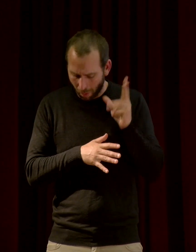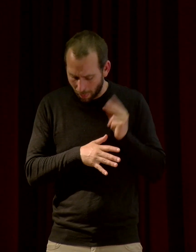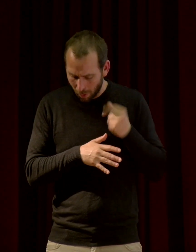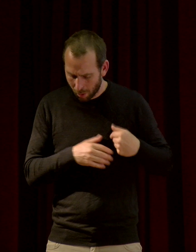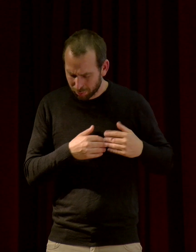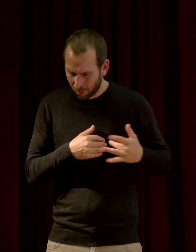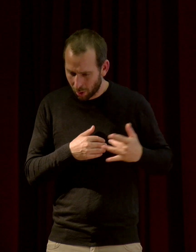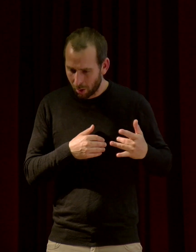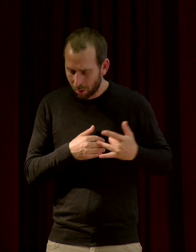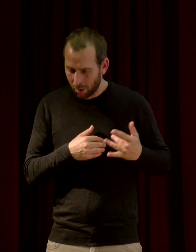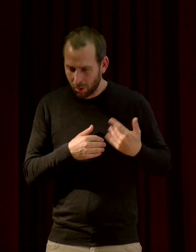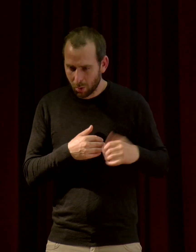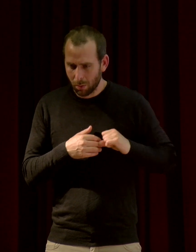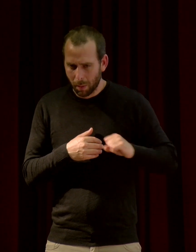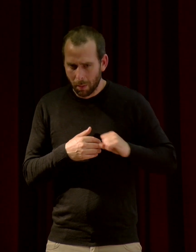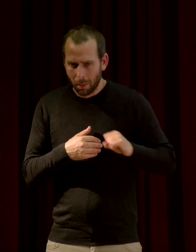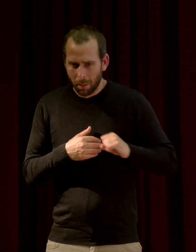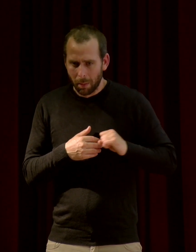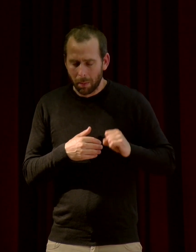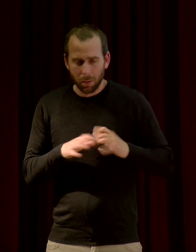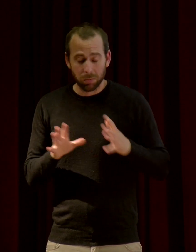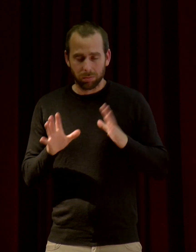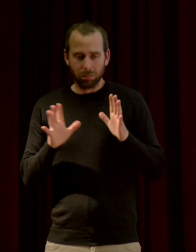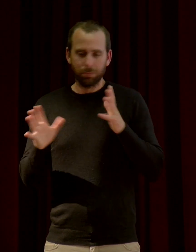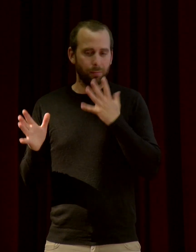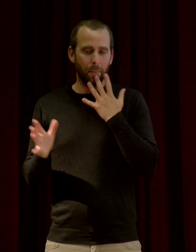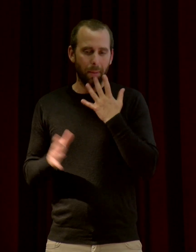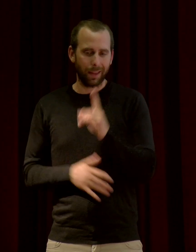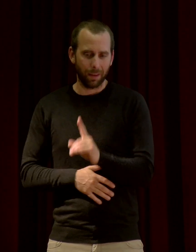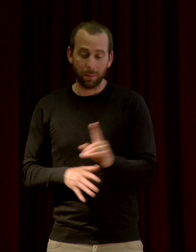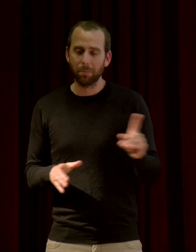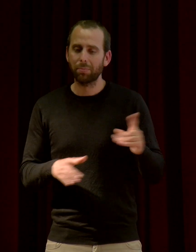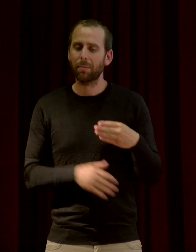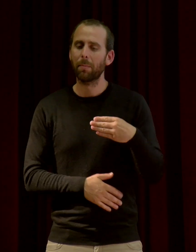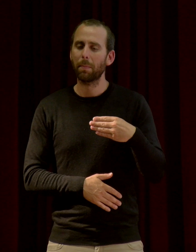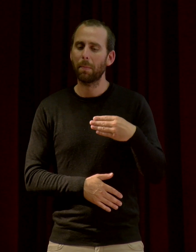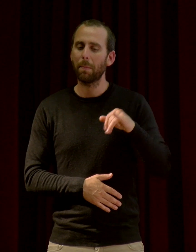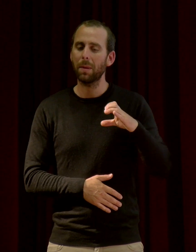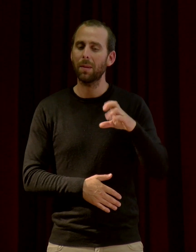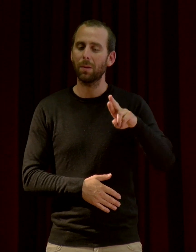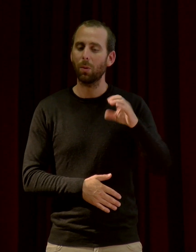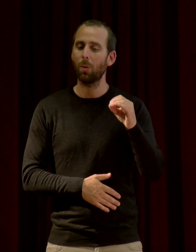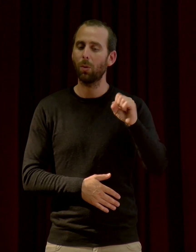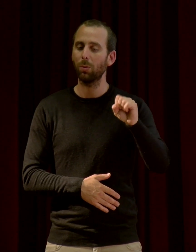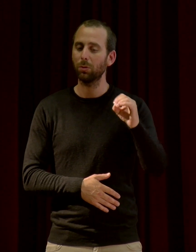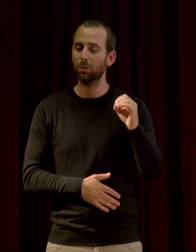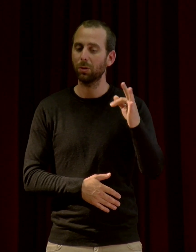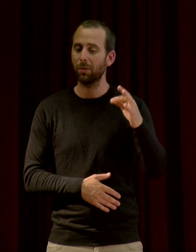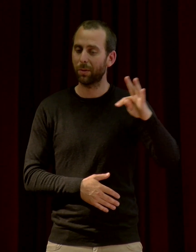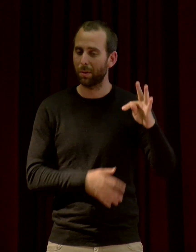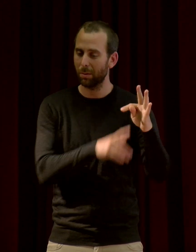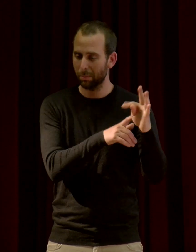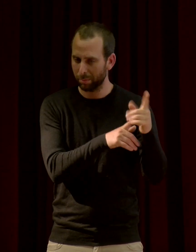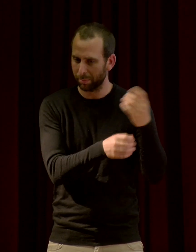C'est désagréable. Microsoft a fait une pièce acoustique qui descend à moins 27 décibels. Je ne pense pas que ce soit très